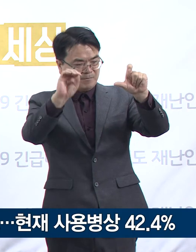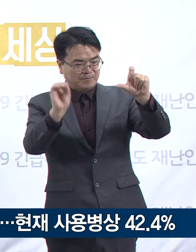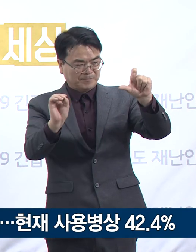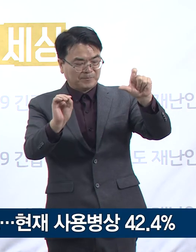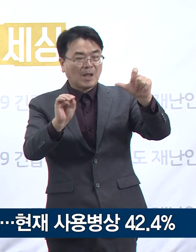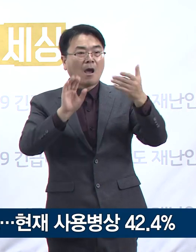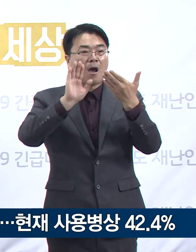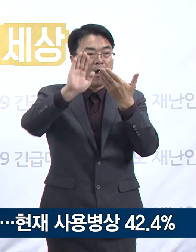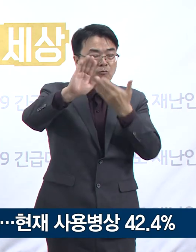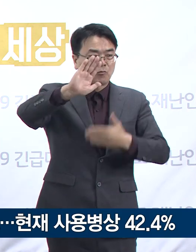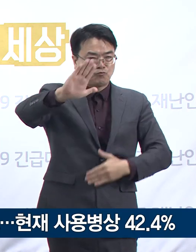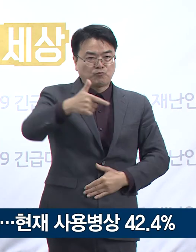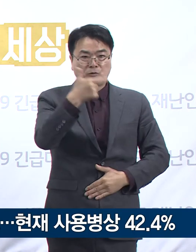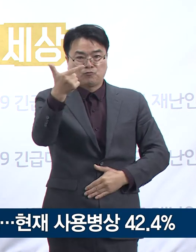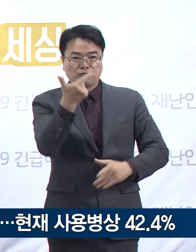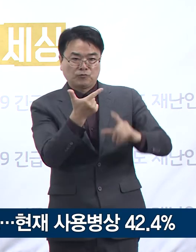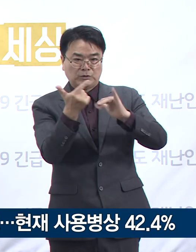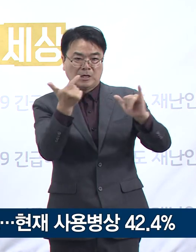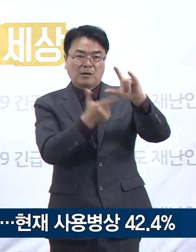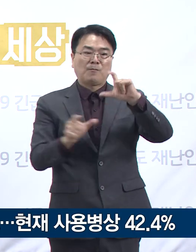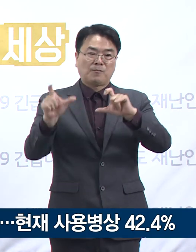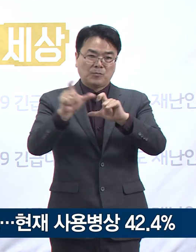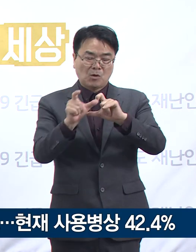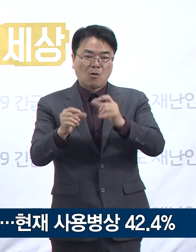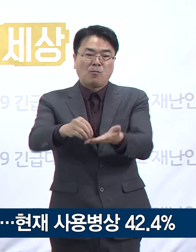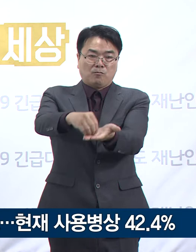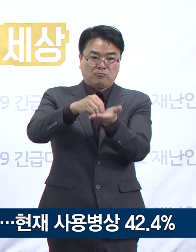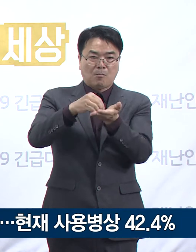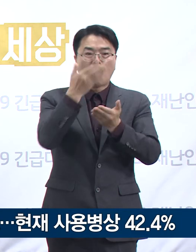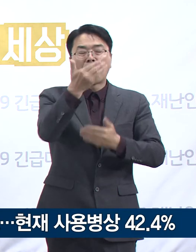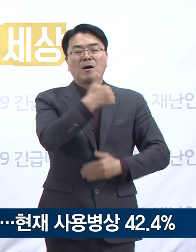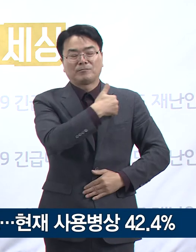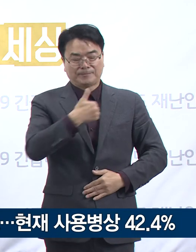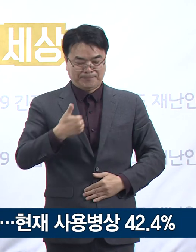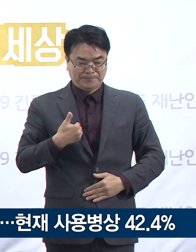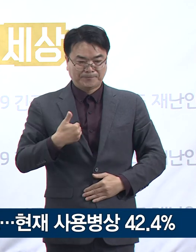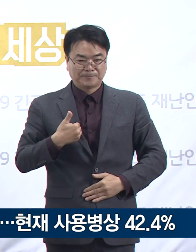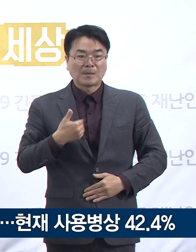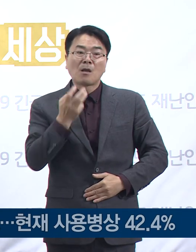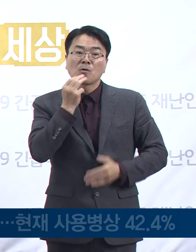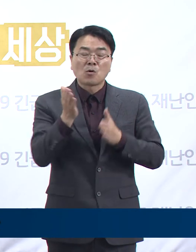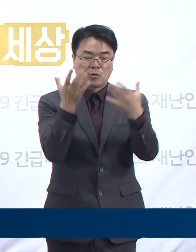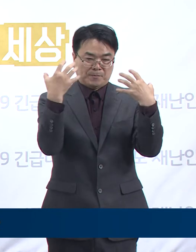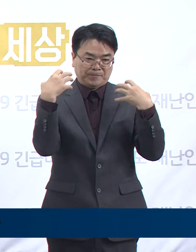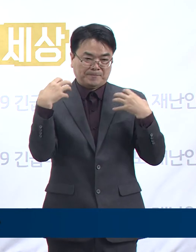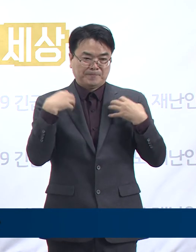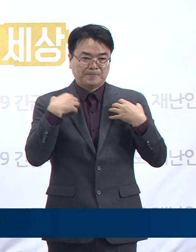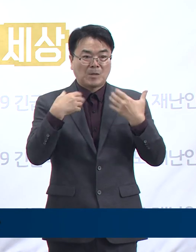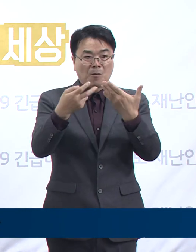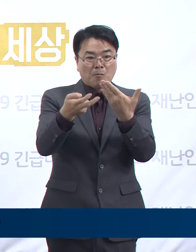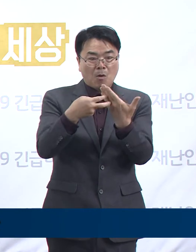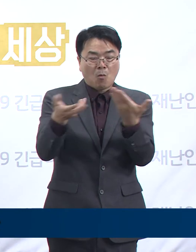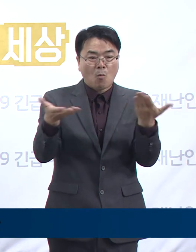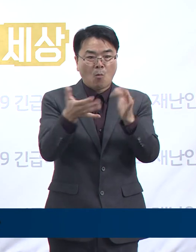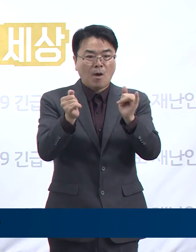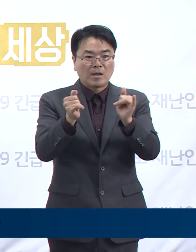906명입니다. 경기도는 의료자원 확보를 위해서 꾸준히 노력하고 있습니다.